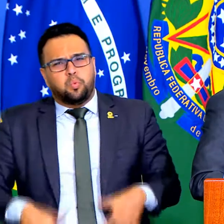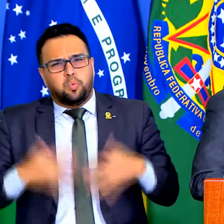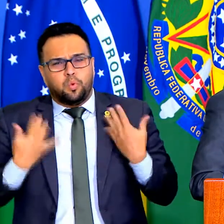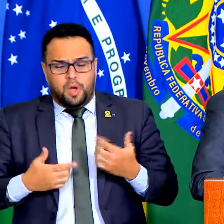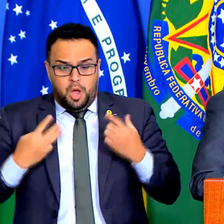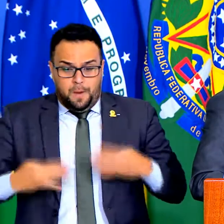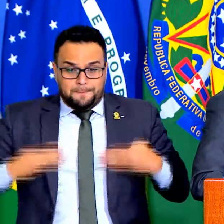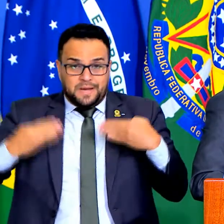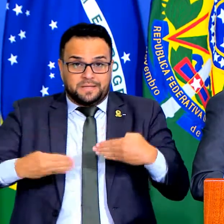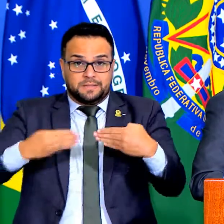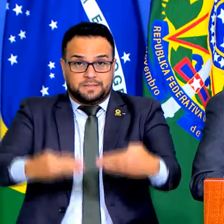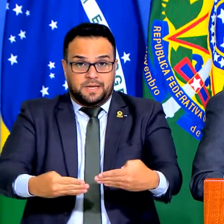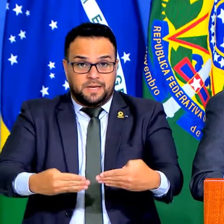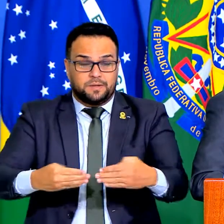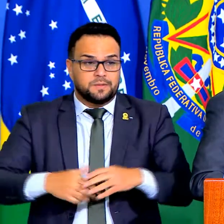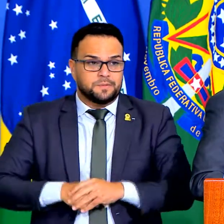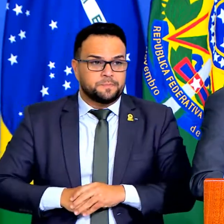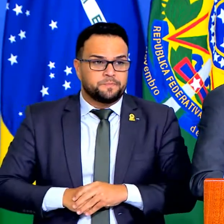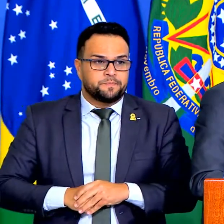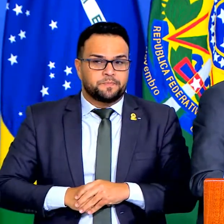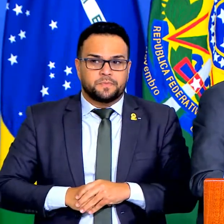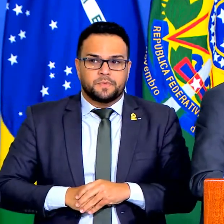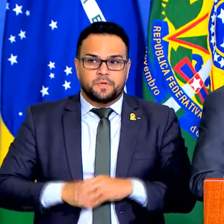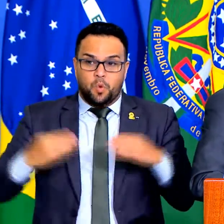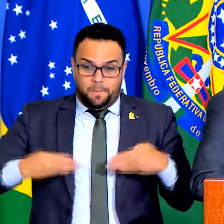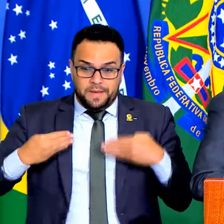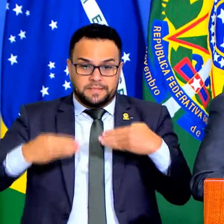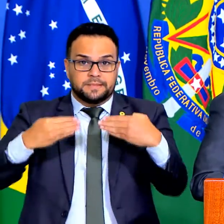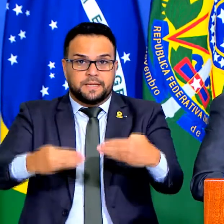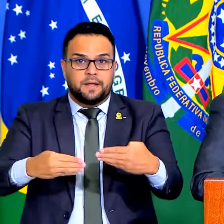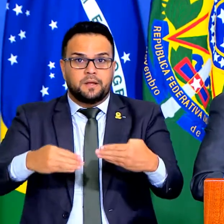o Ministério que está presente nos quatro cantos do Brasil,